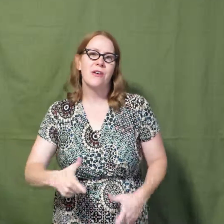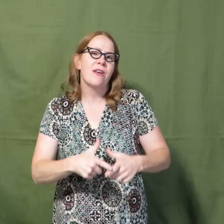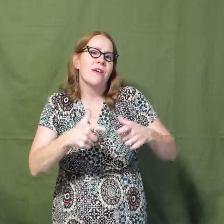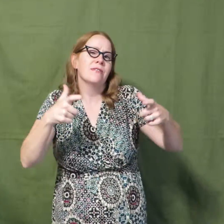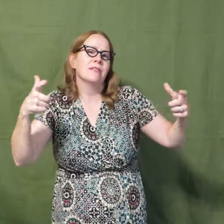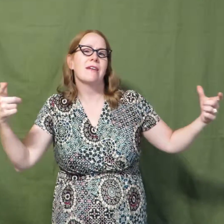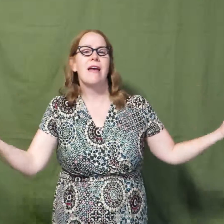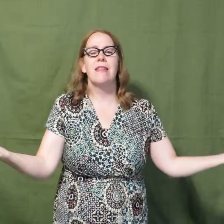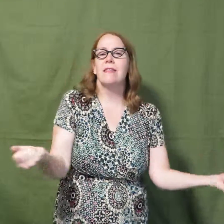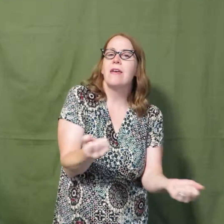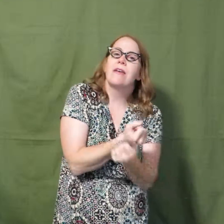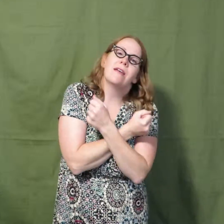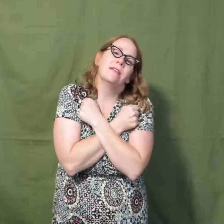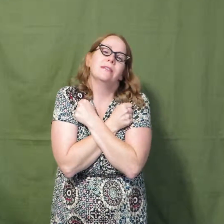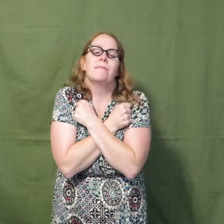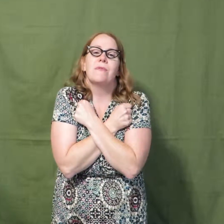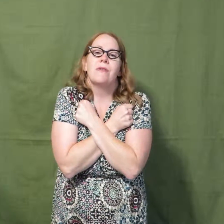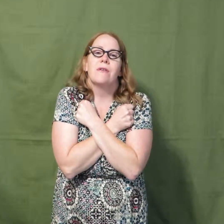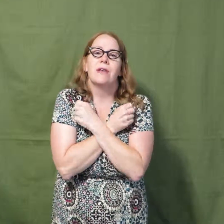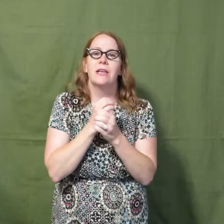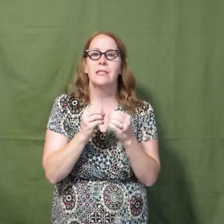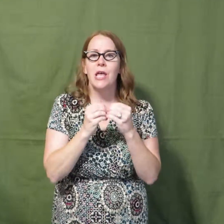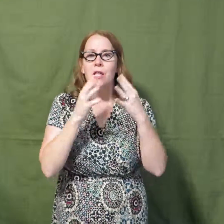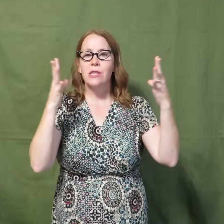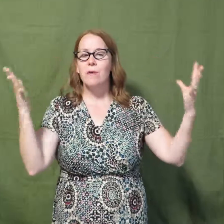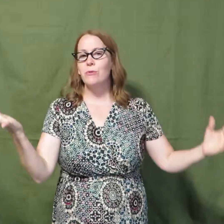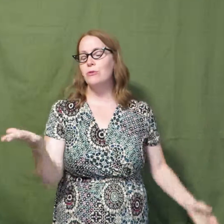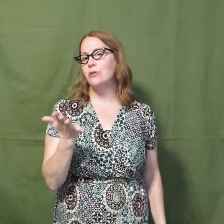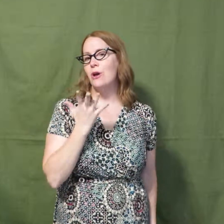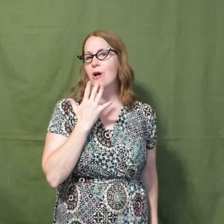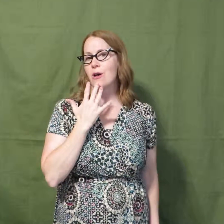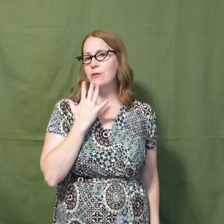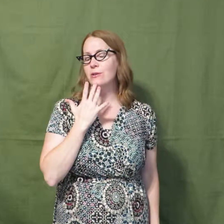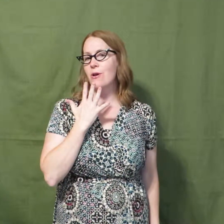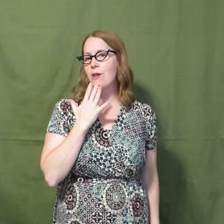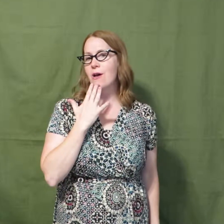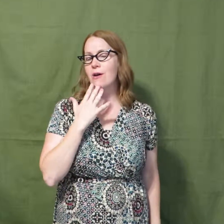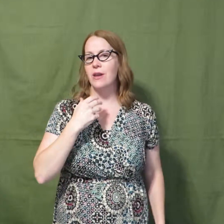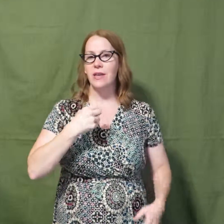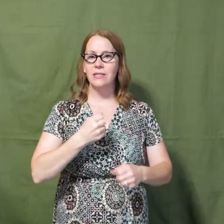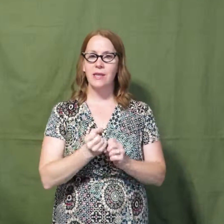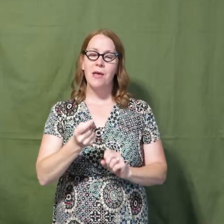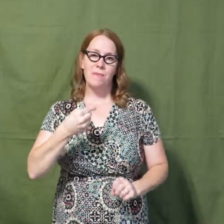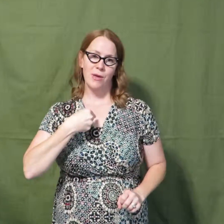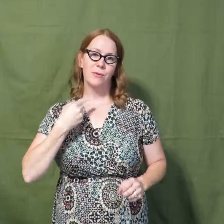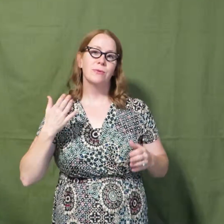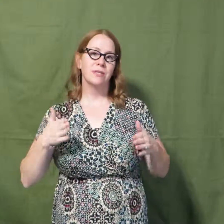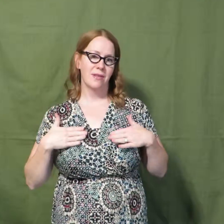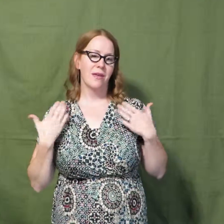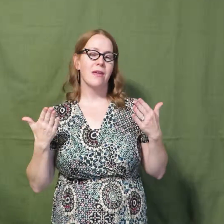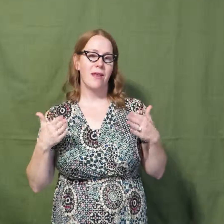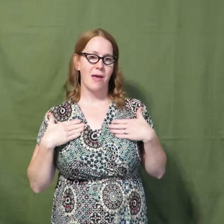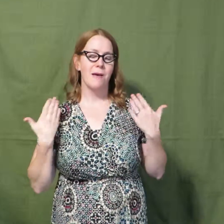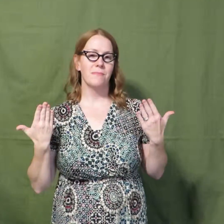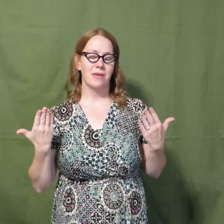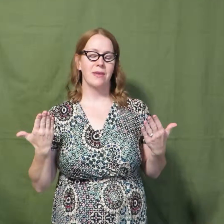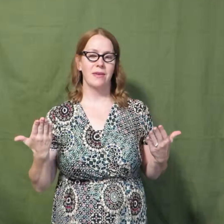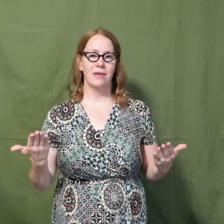los grandes amores de muchos colores me gustan a mí.